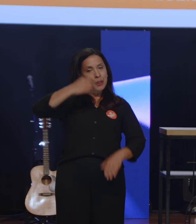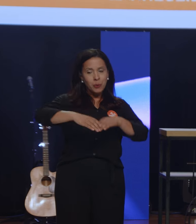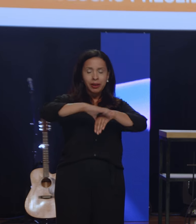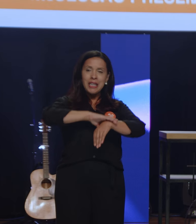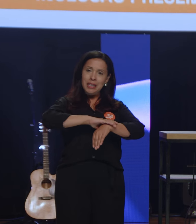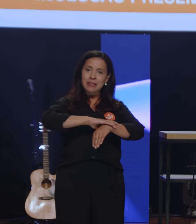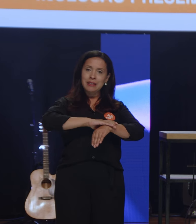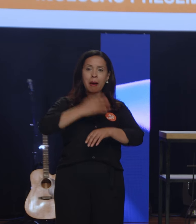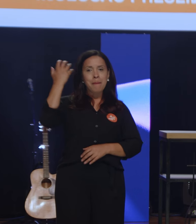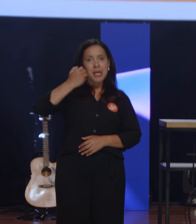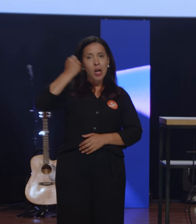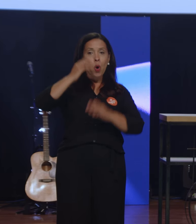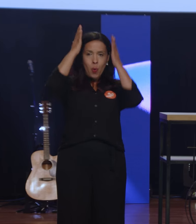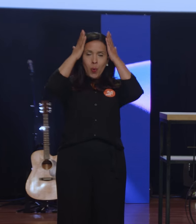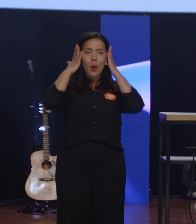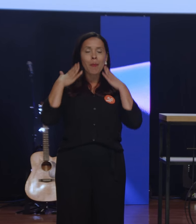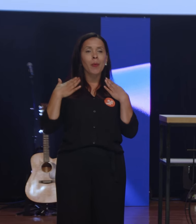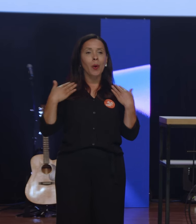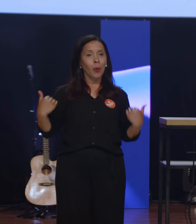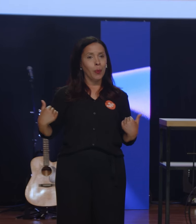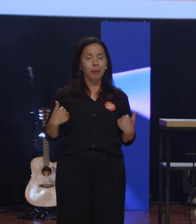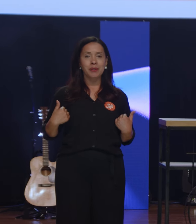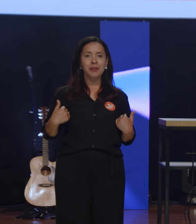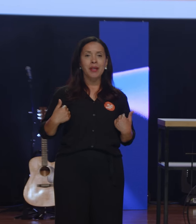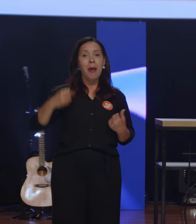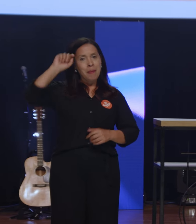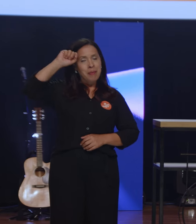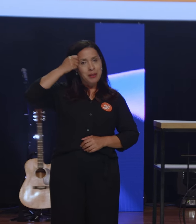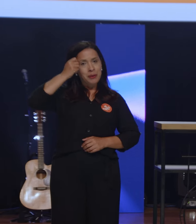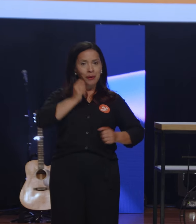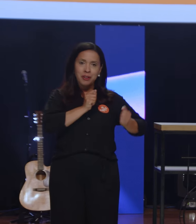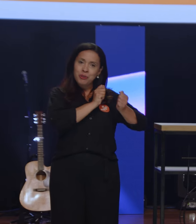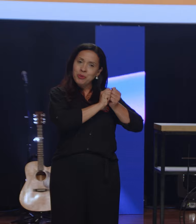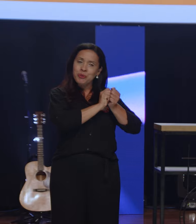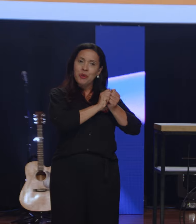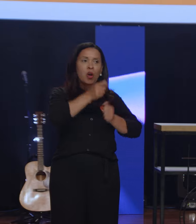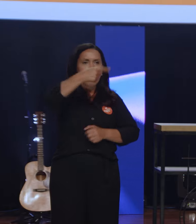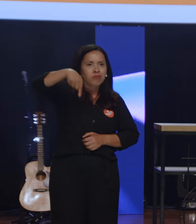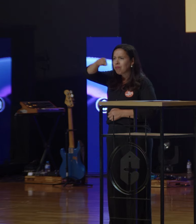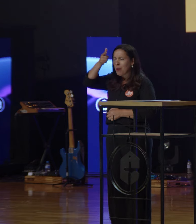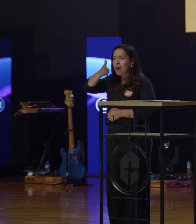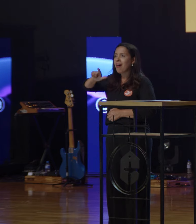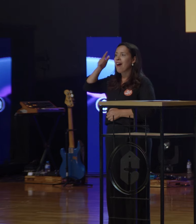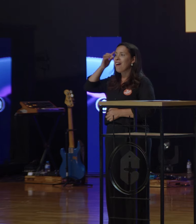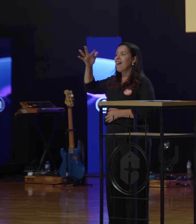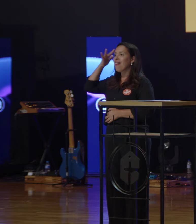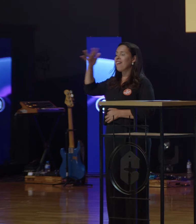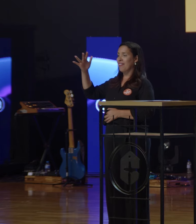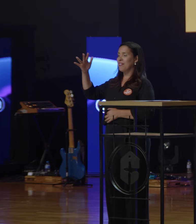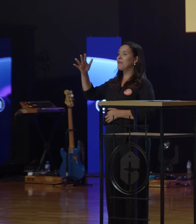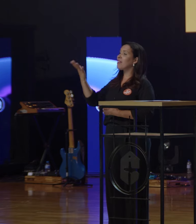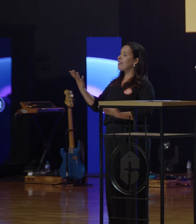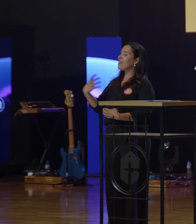ela tem o cabelo comprido, preto e está ao meu lado. Você conseguiu imaginar? Essa é uma